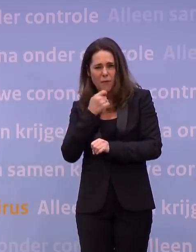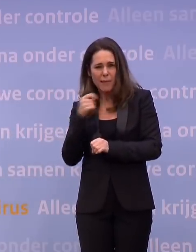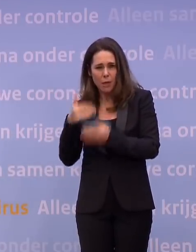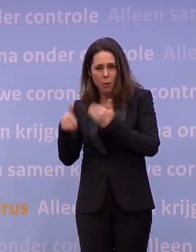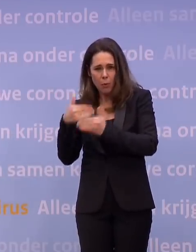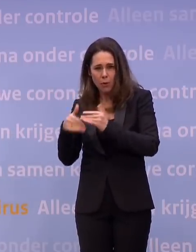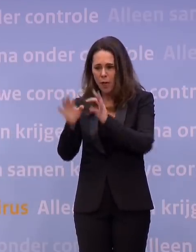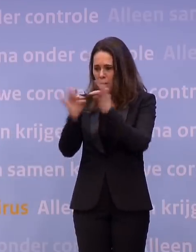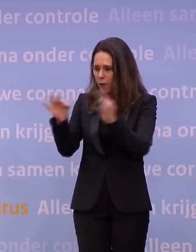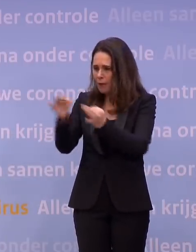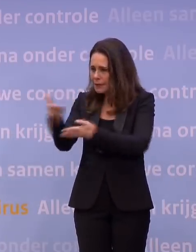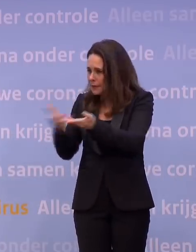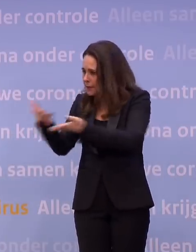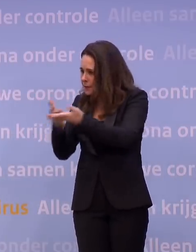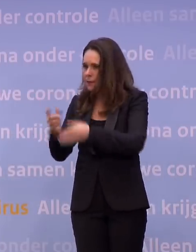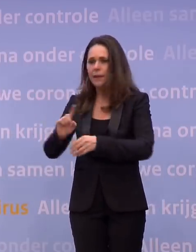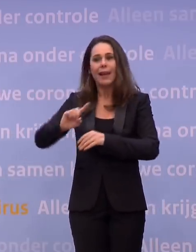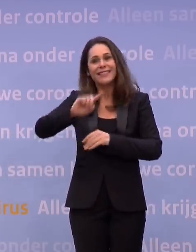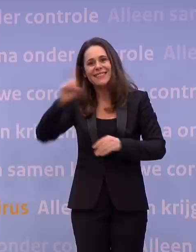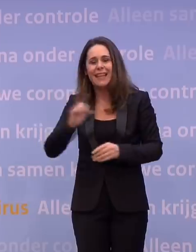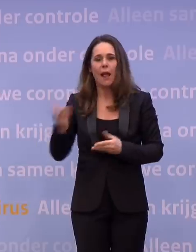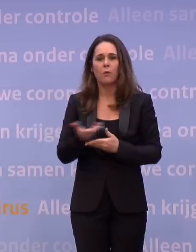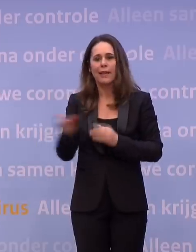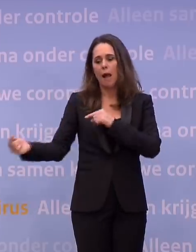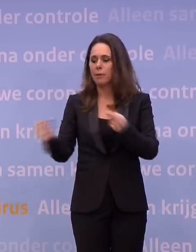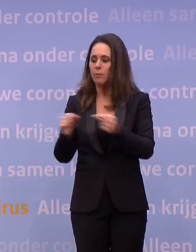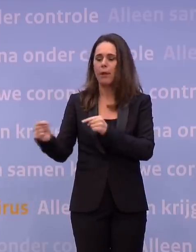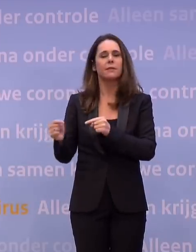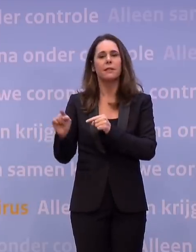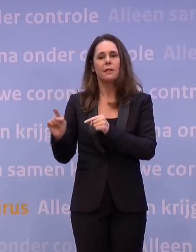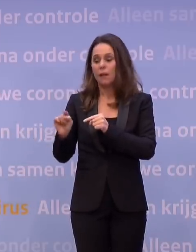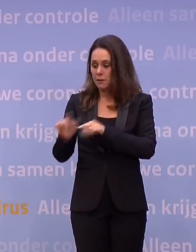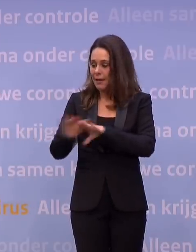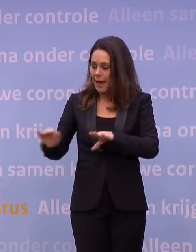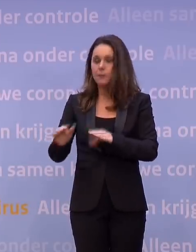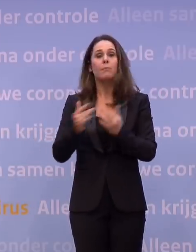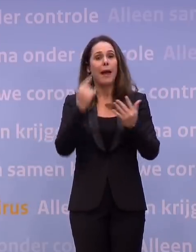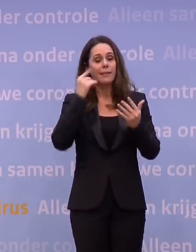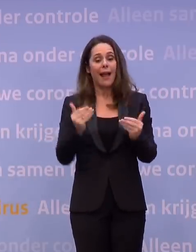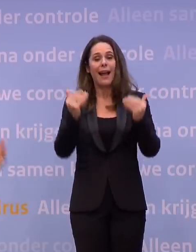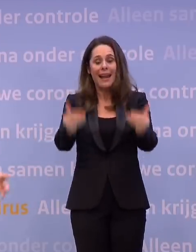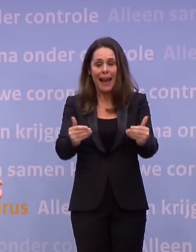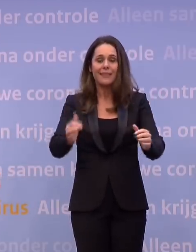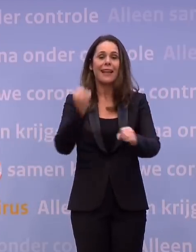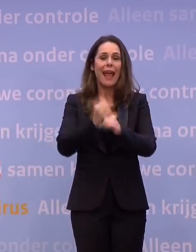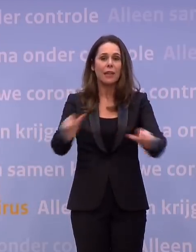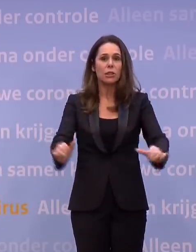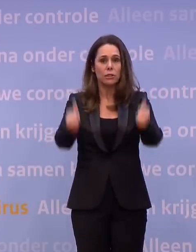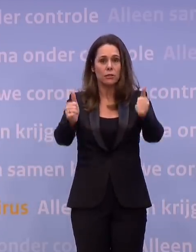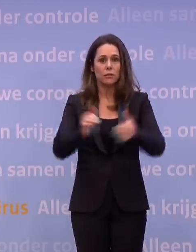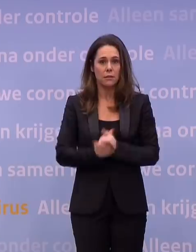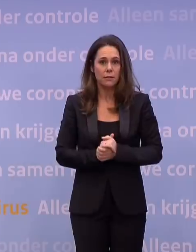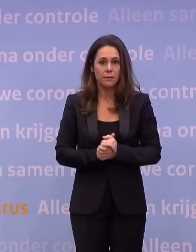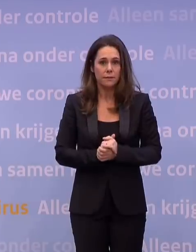fracties zich erover kunnen beraden en er heel snel een Kamerdebat kan zijn, omdat je dan een paar dagen na zo'n Kamerdebat ook de avondklok kunt laten ingaan. En